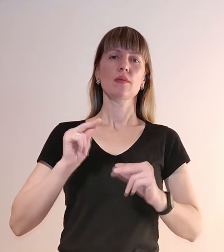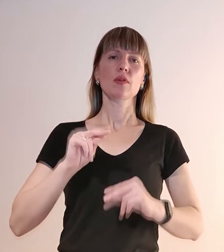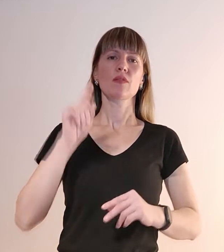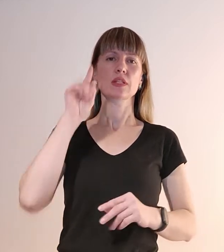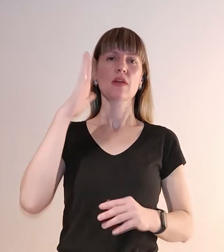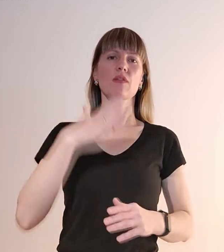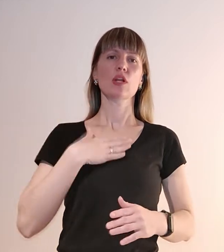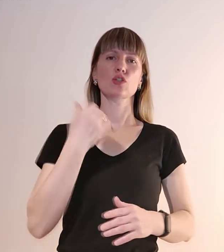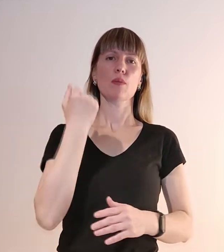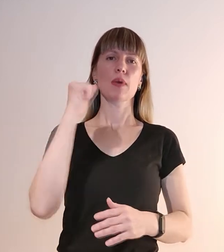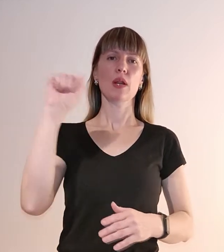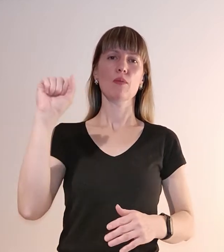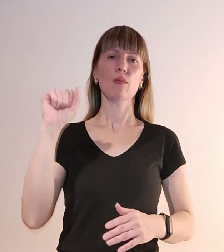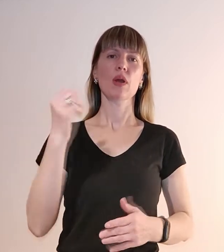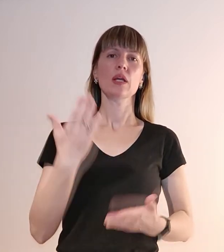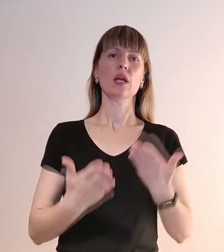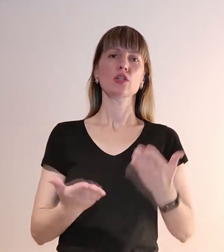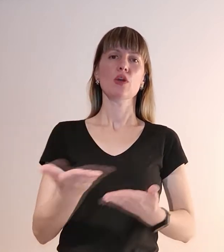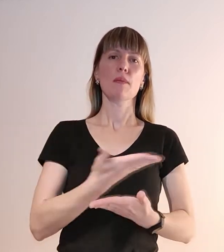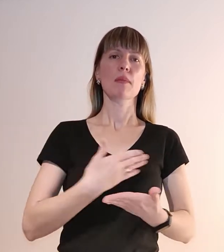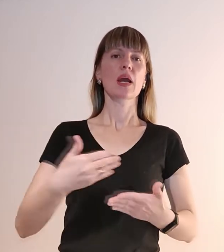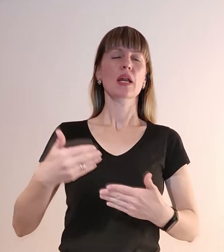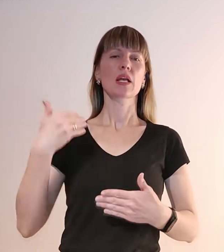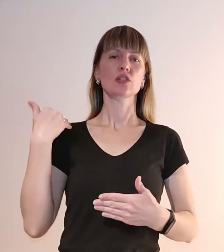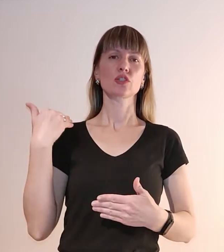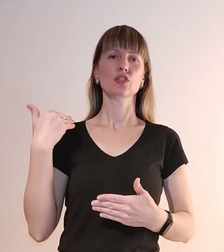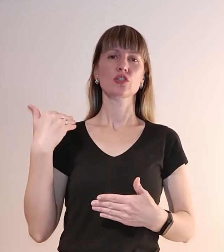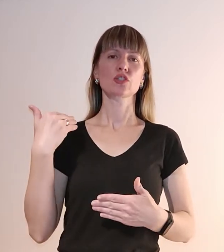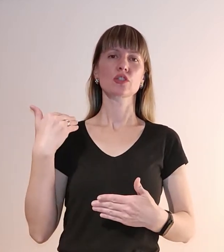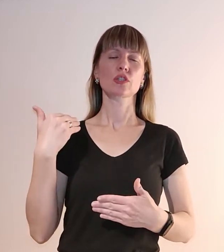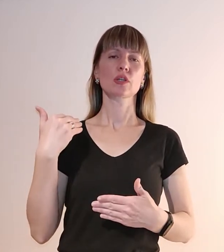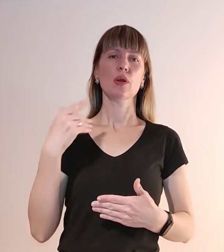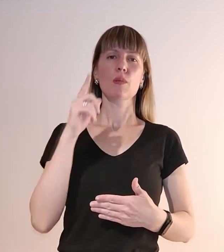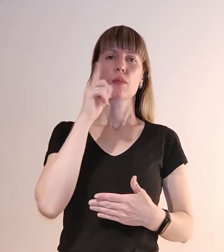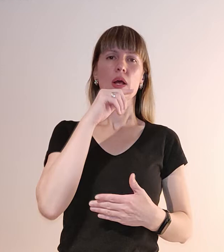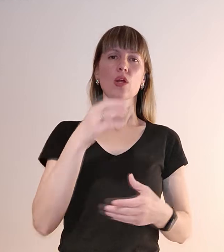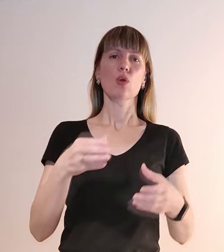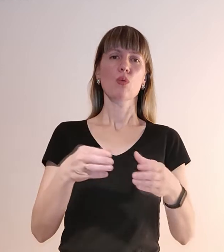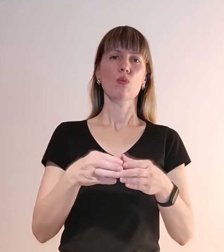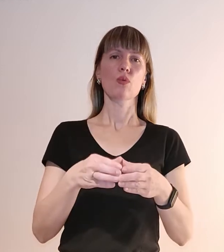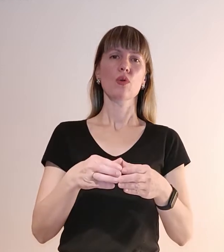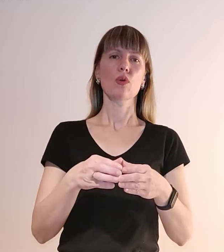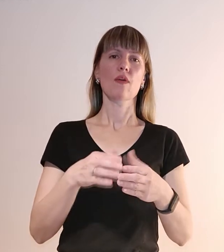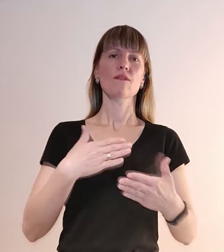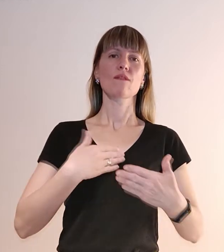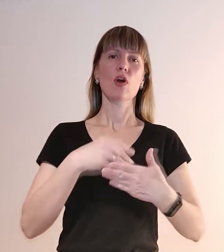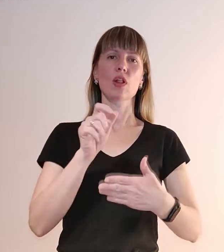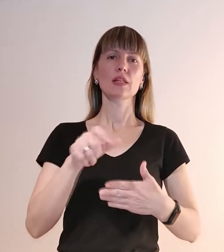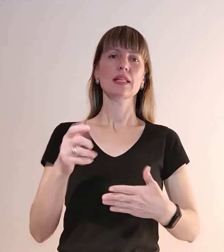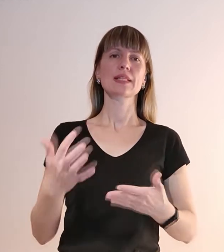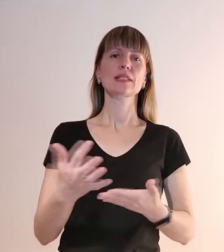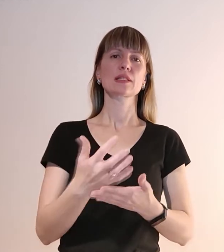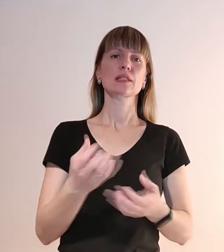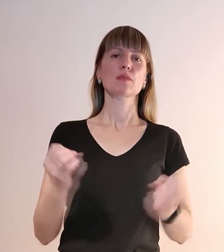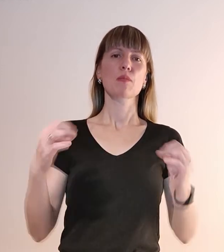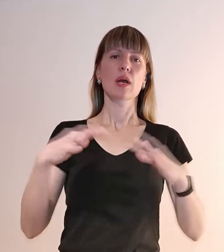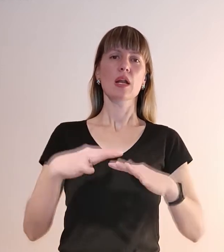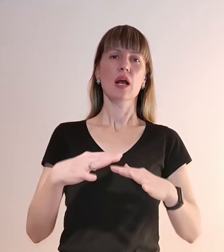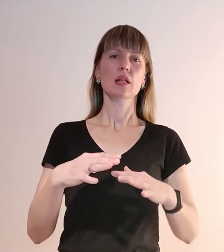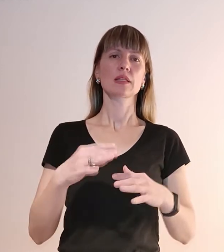нашої перемоги. Якщо ми раніше маленькою кукою волонтерів збиралися, сітку плили